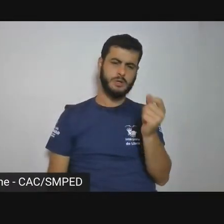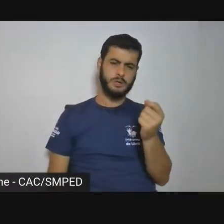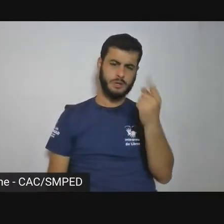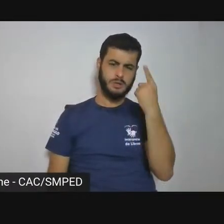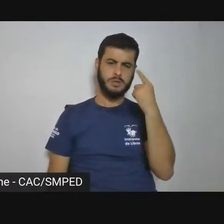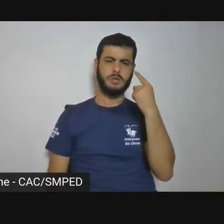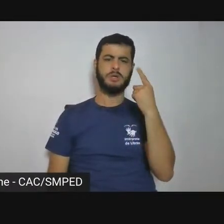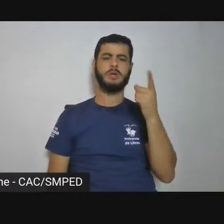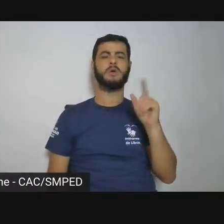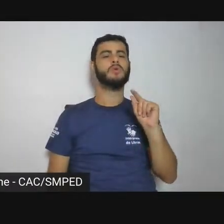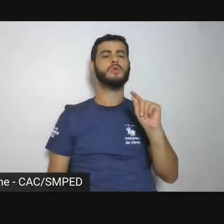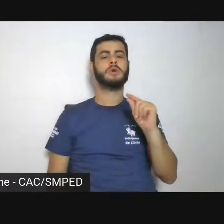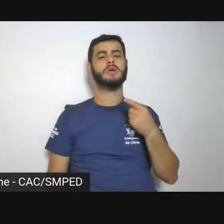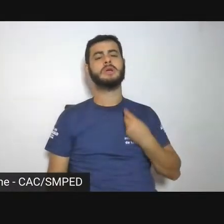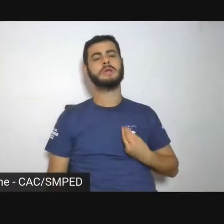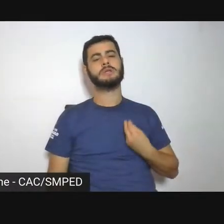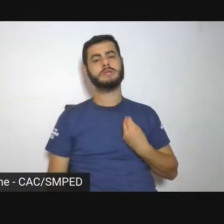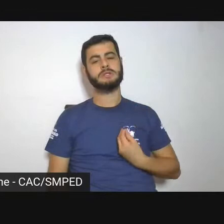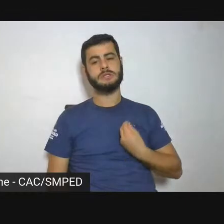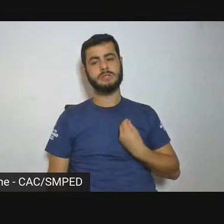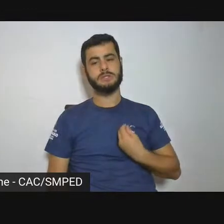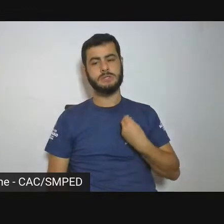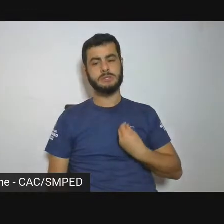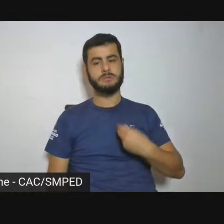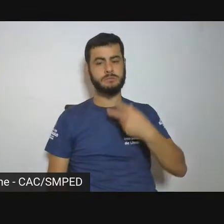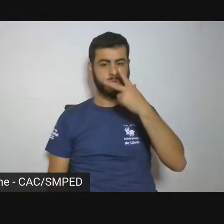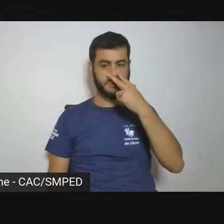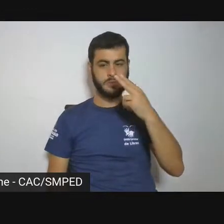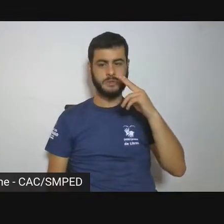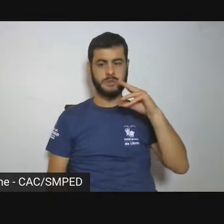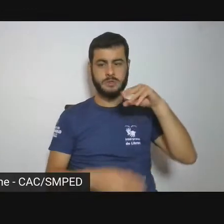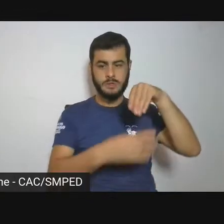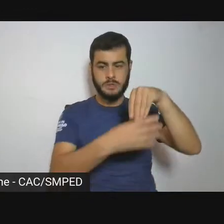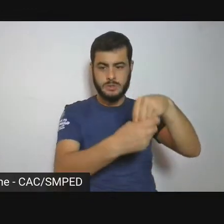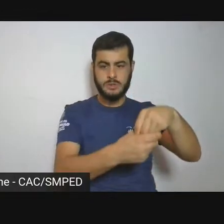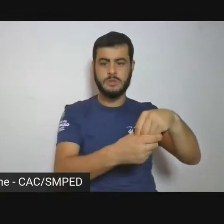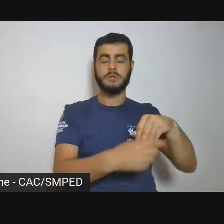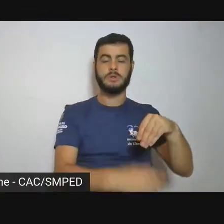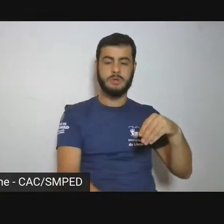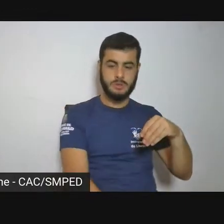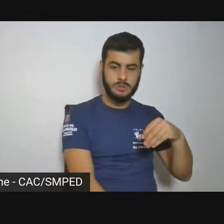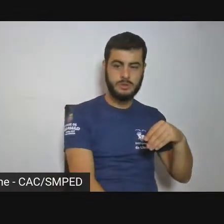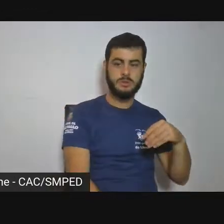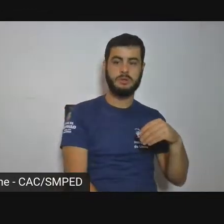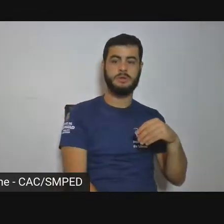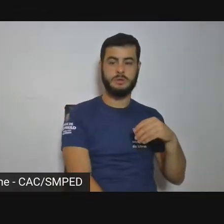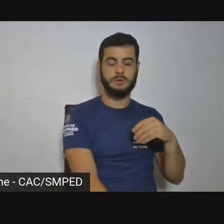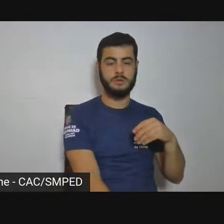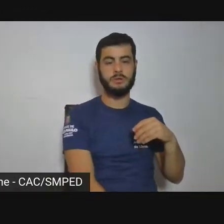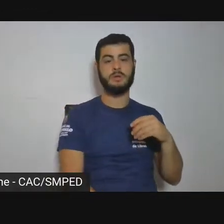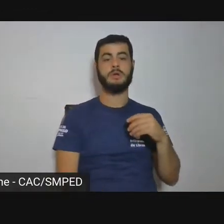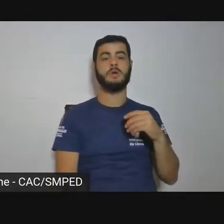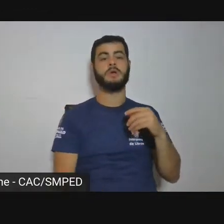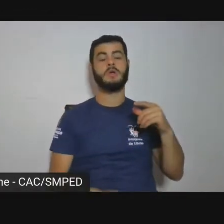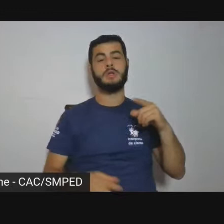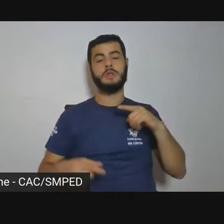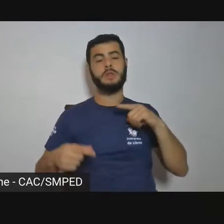algo paradoxal na fotografia de Cayo que